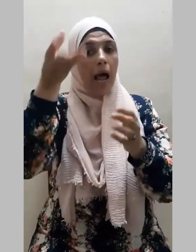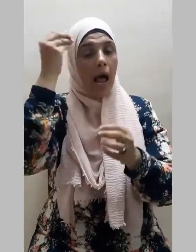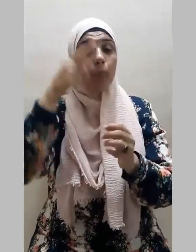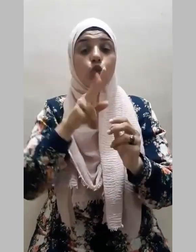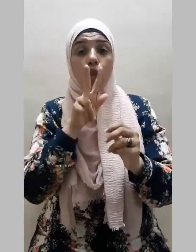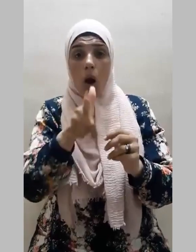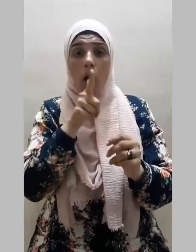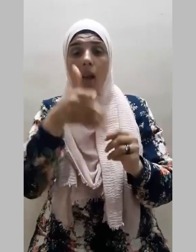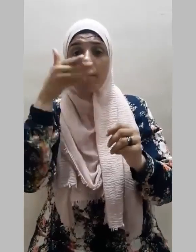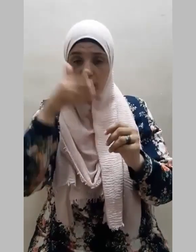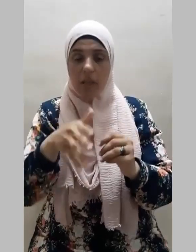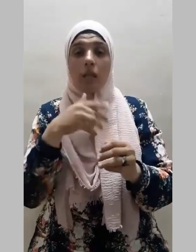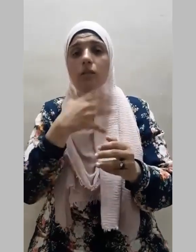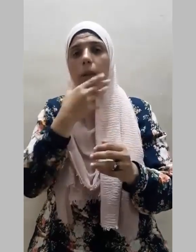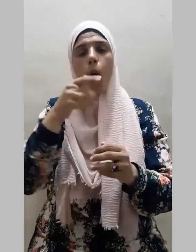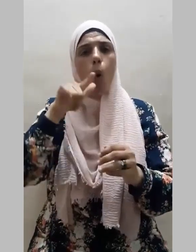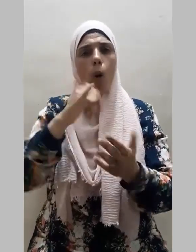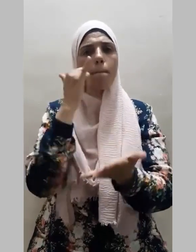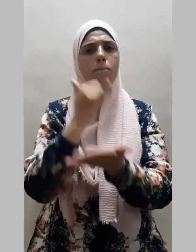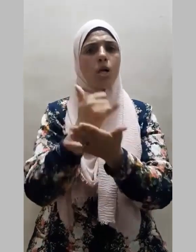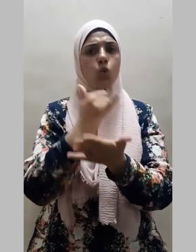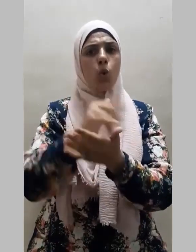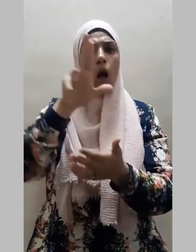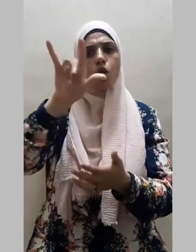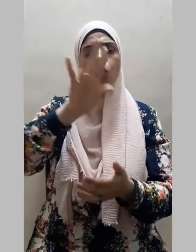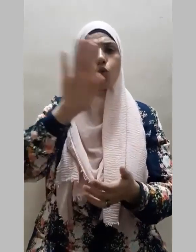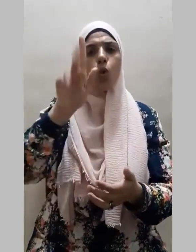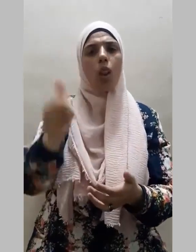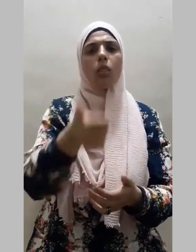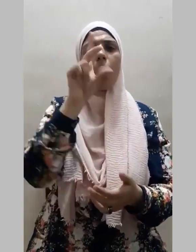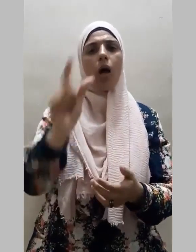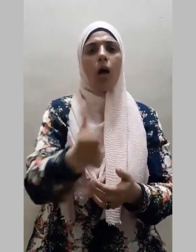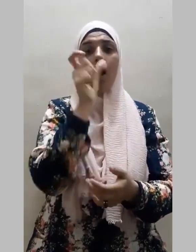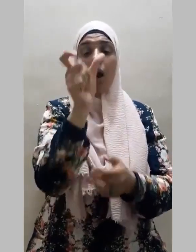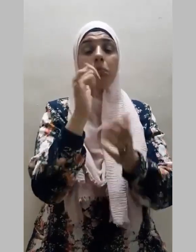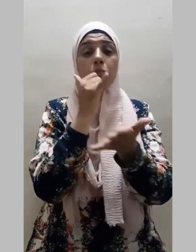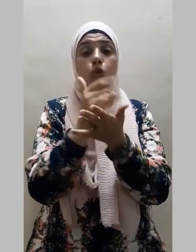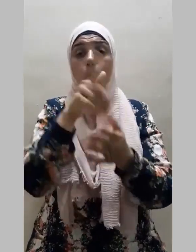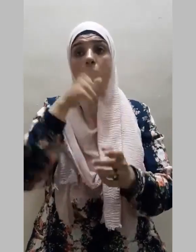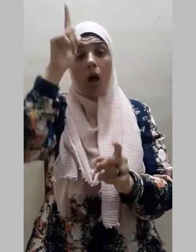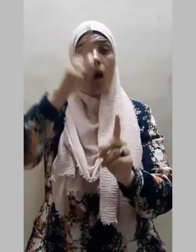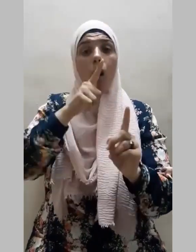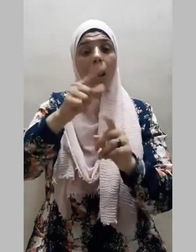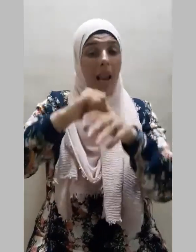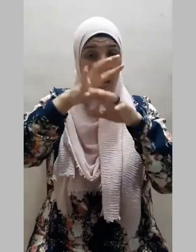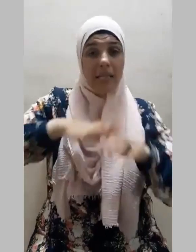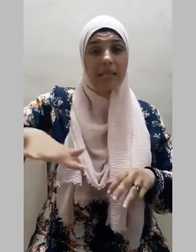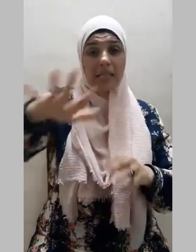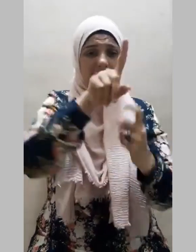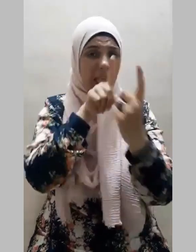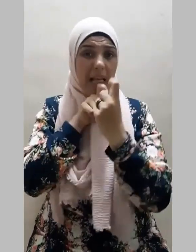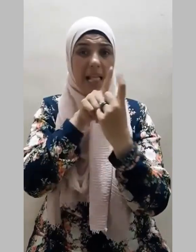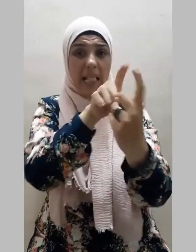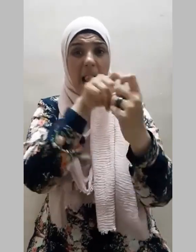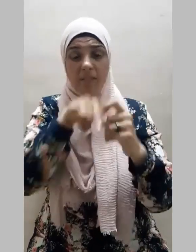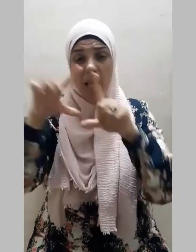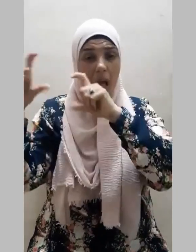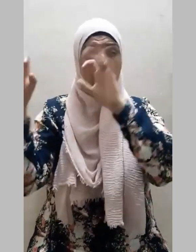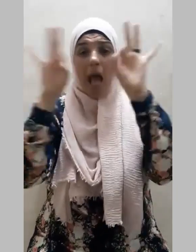عنه بالسلطان فقال تعالى الذين يجادلون في آلات الله بغير